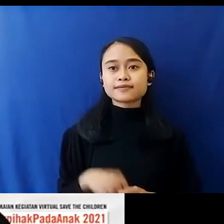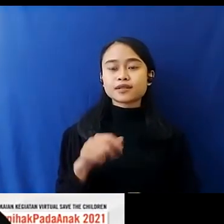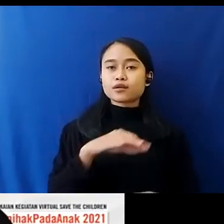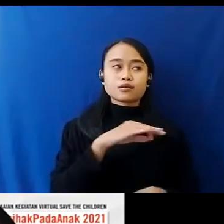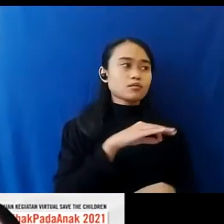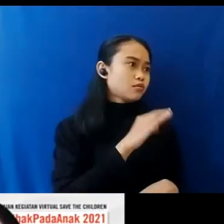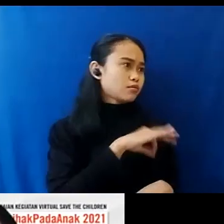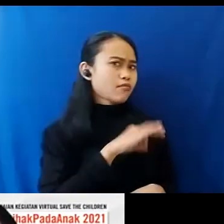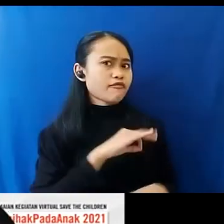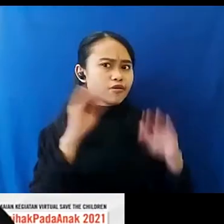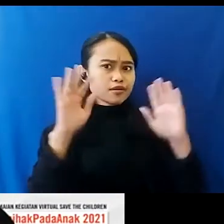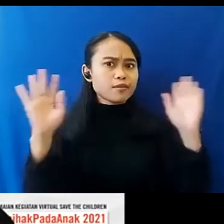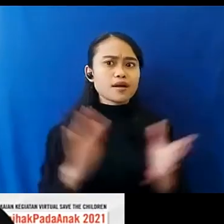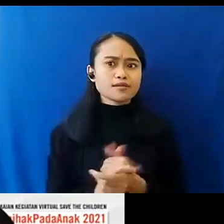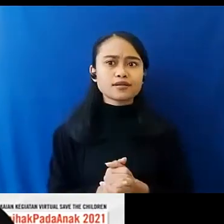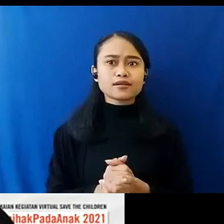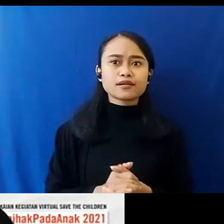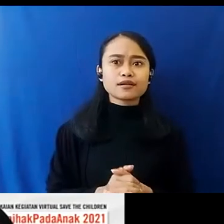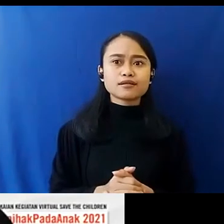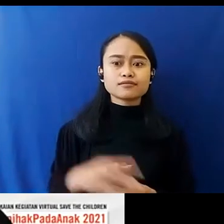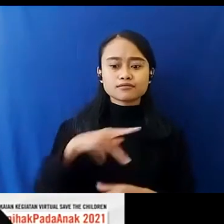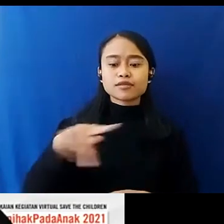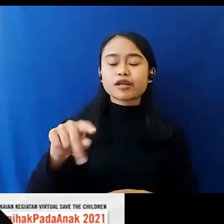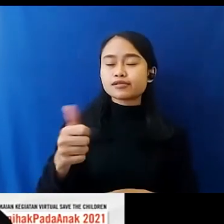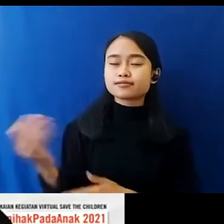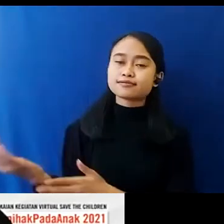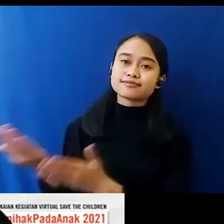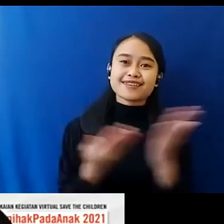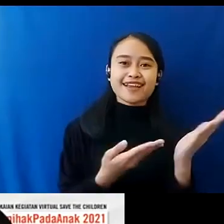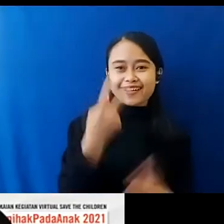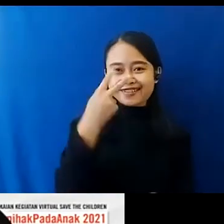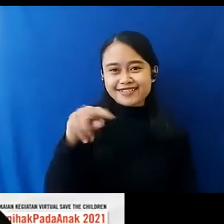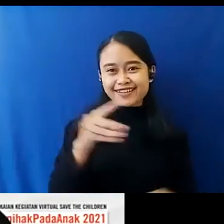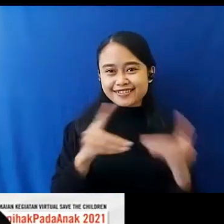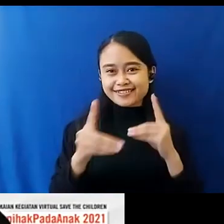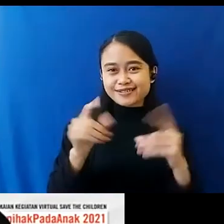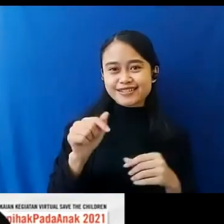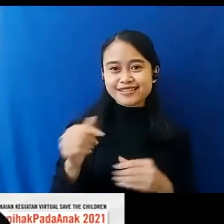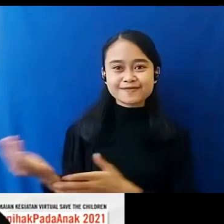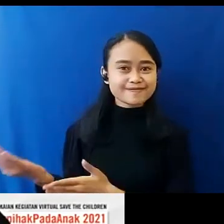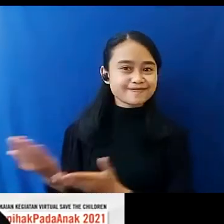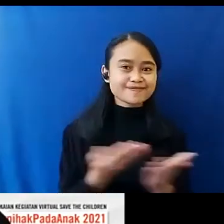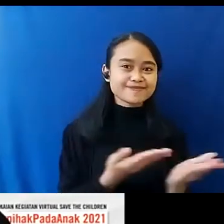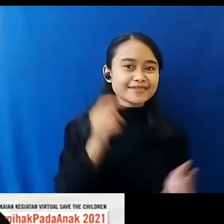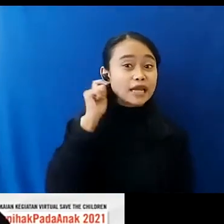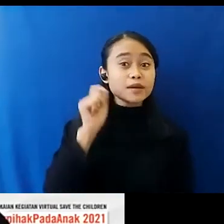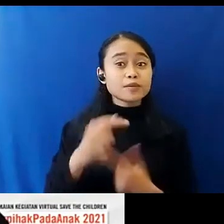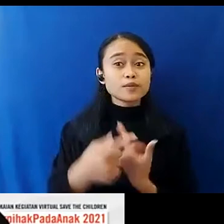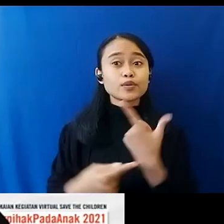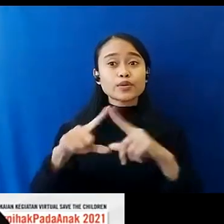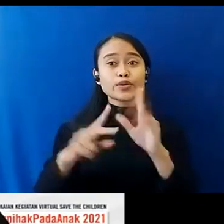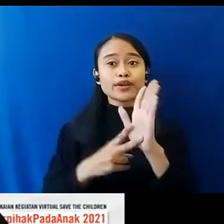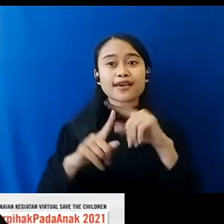Silahkan Untuk Menyaksikan Diskusi Ini Saya Langsung Serahkan Ke Ibu Yanti Untuk Memulainya